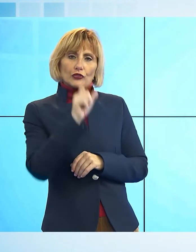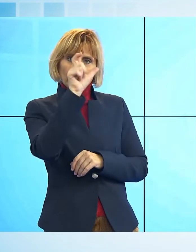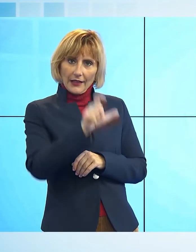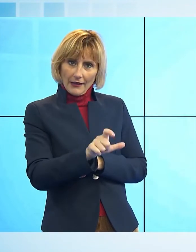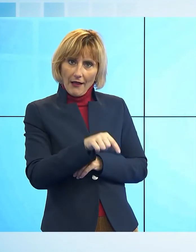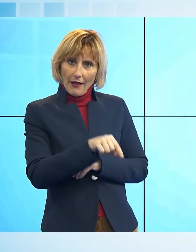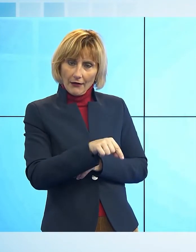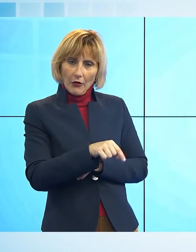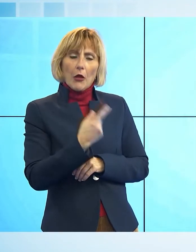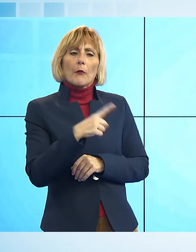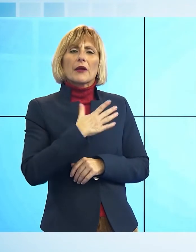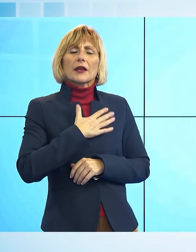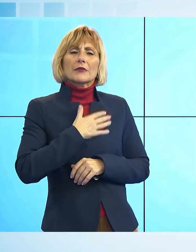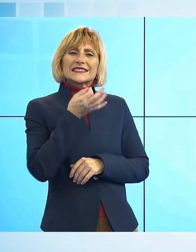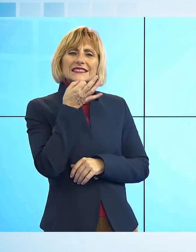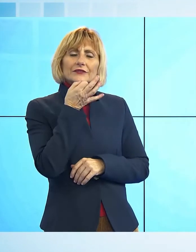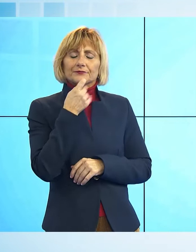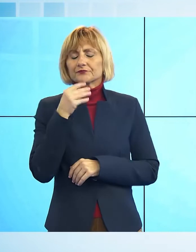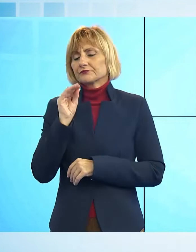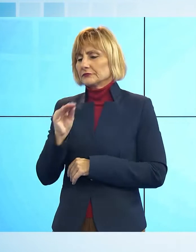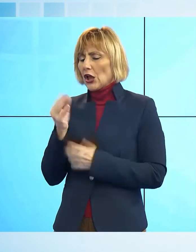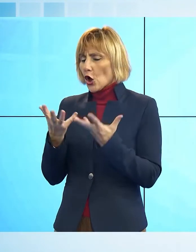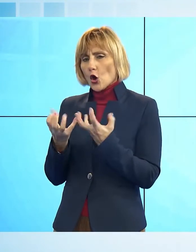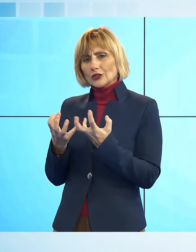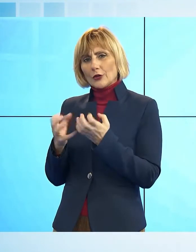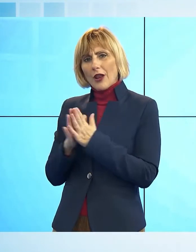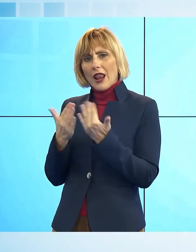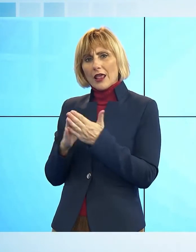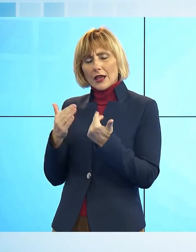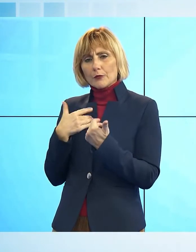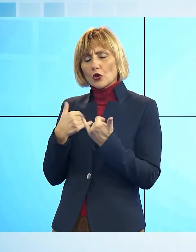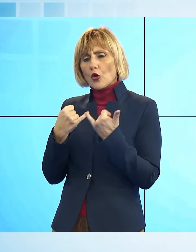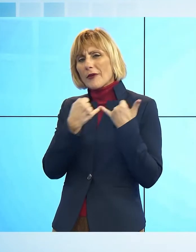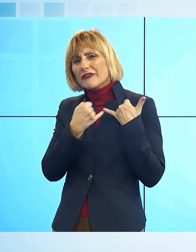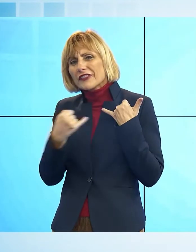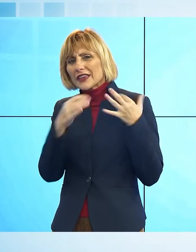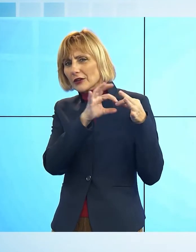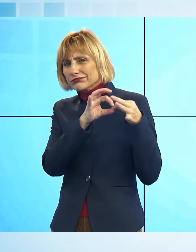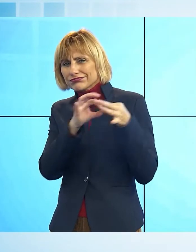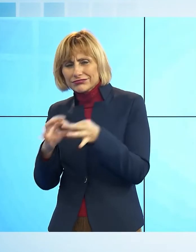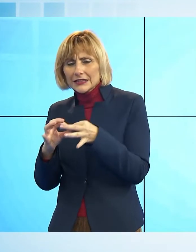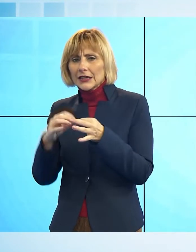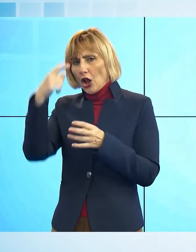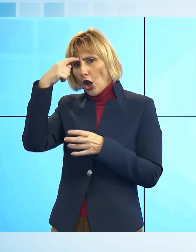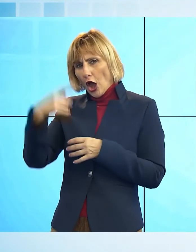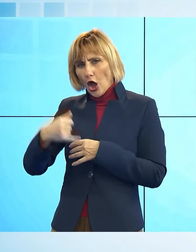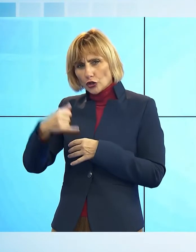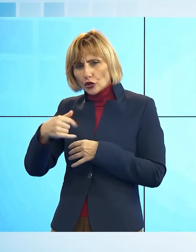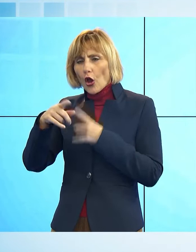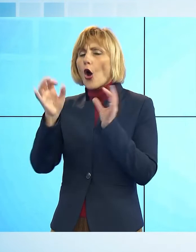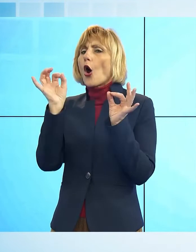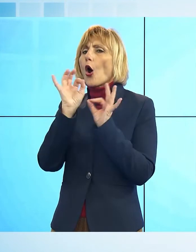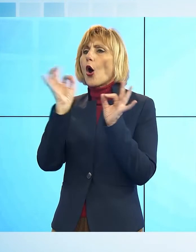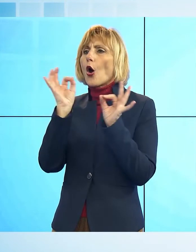molto significativa. I contenuti di questo libro hanno un filo logico, o si possono intendere come